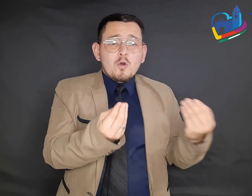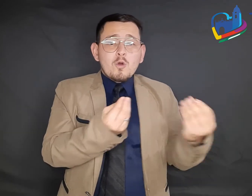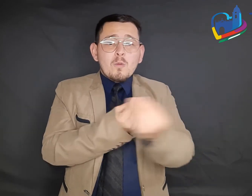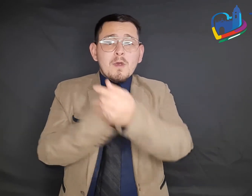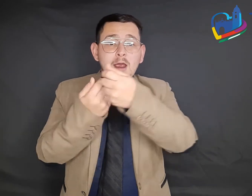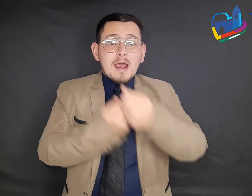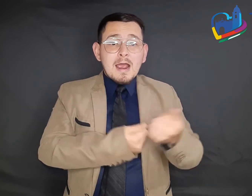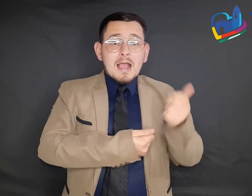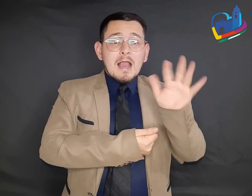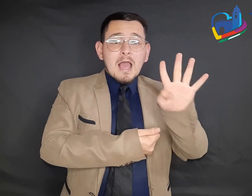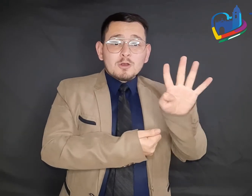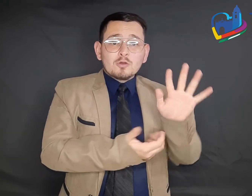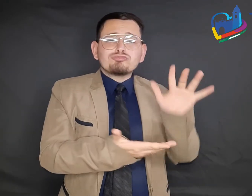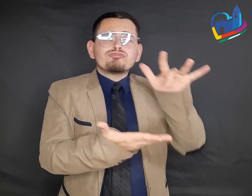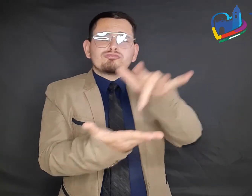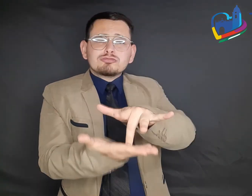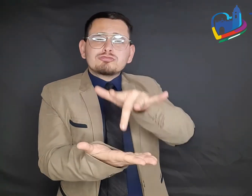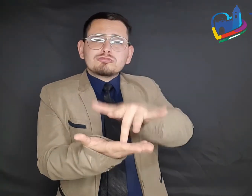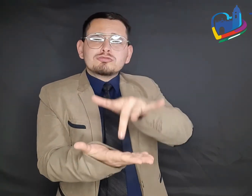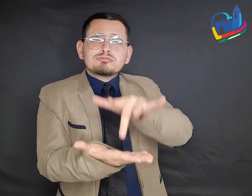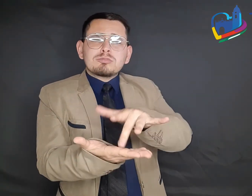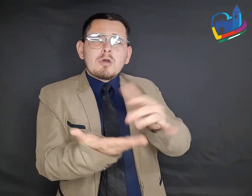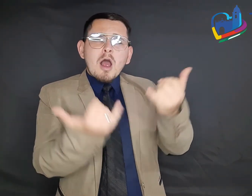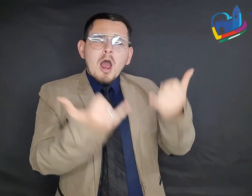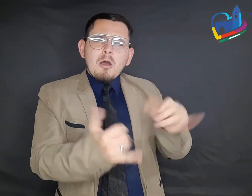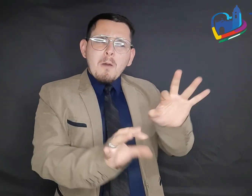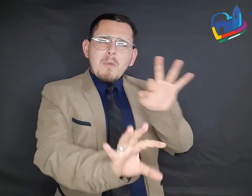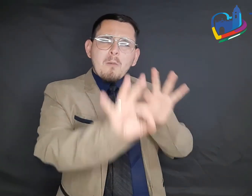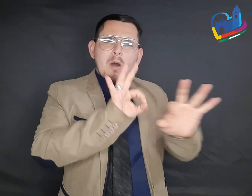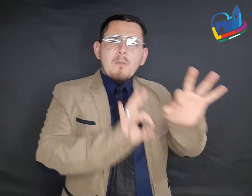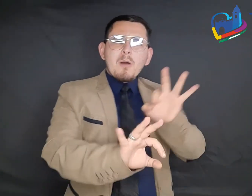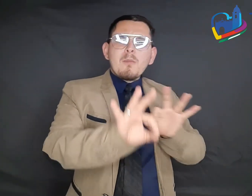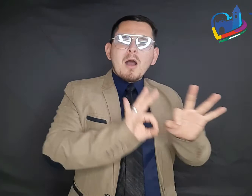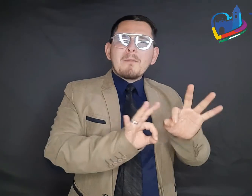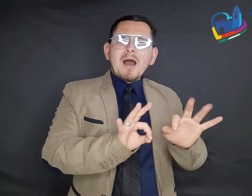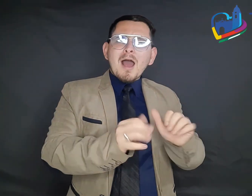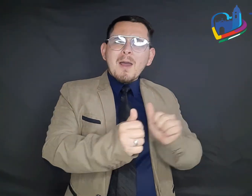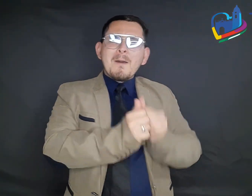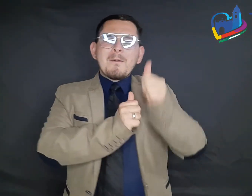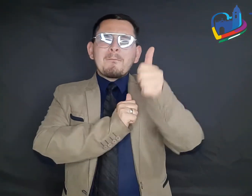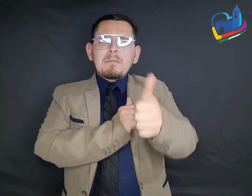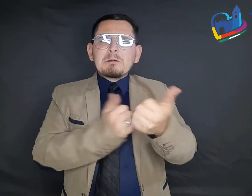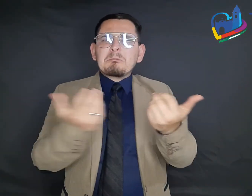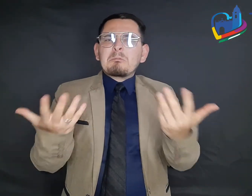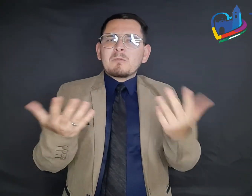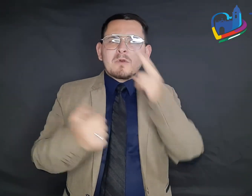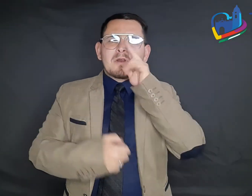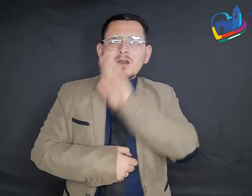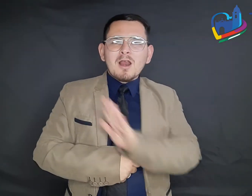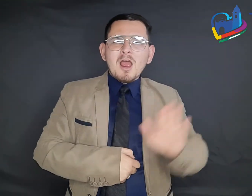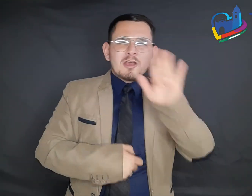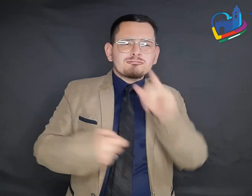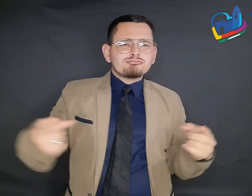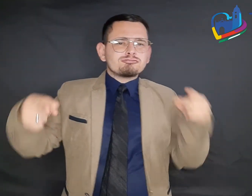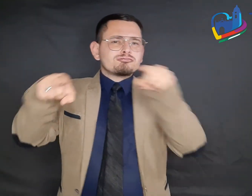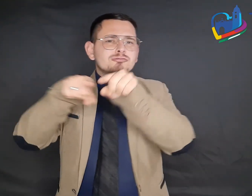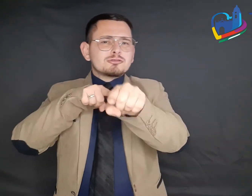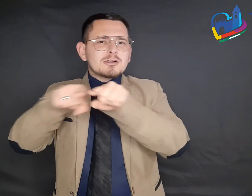conocer los resultados de los artistas clasificados para participar en la nacional. Boyacá quedó con cuatro casillas de clasificados en las que